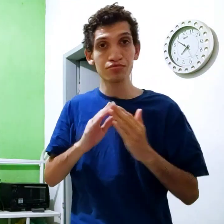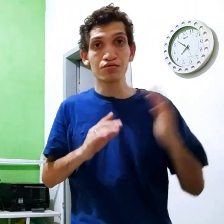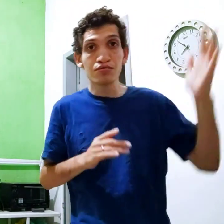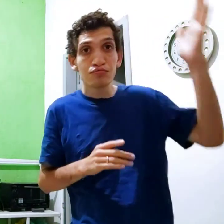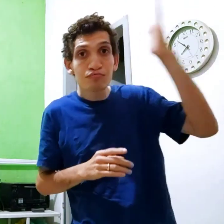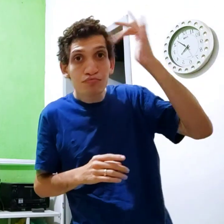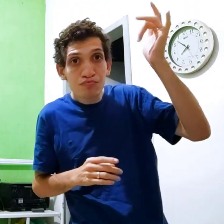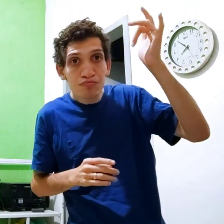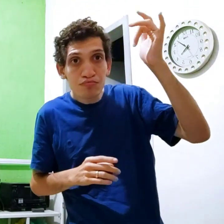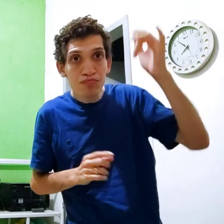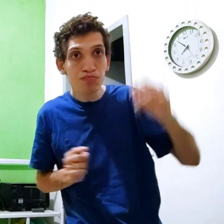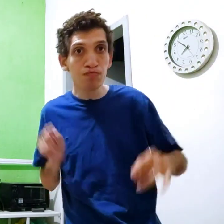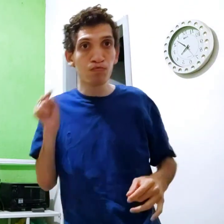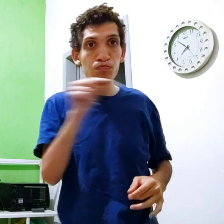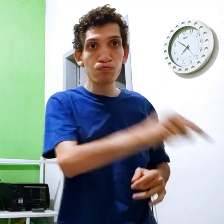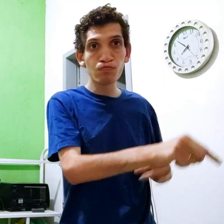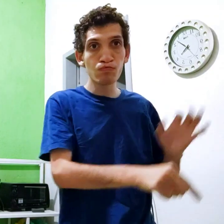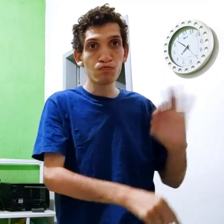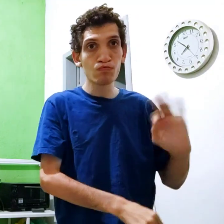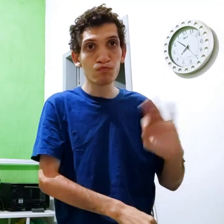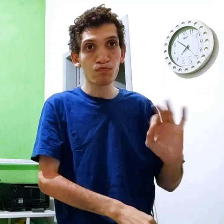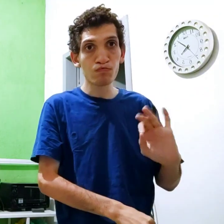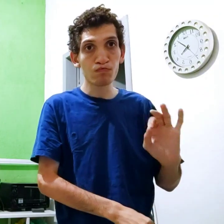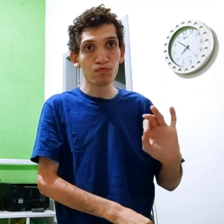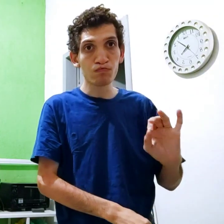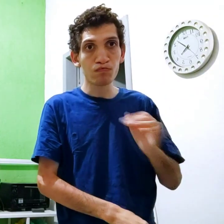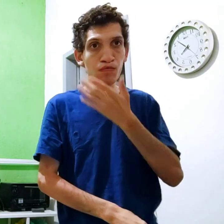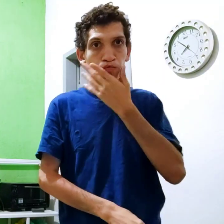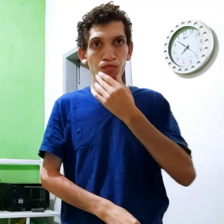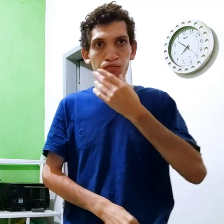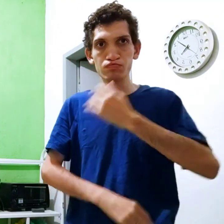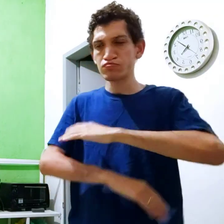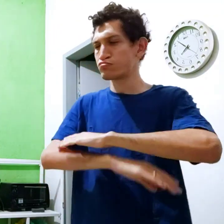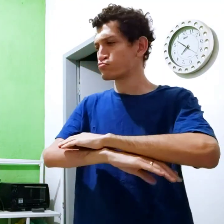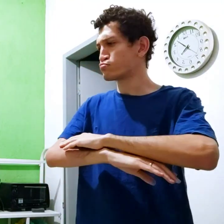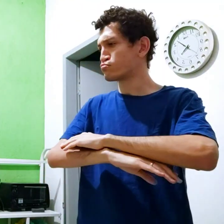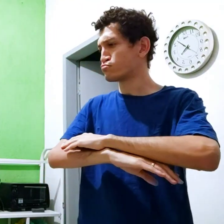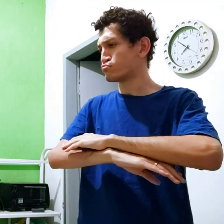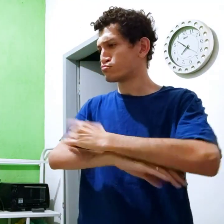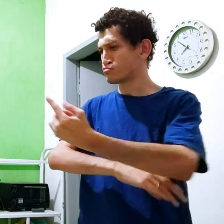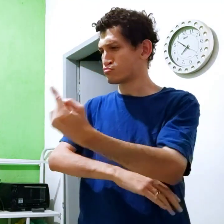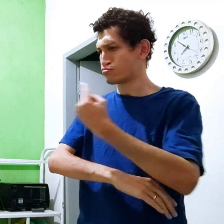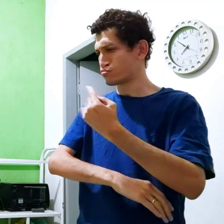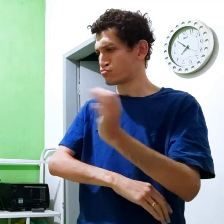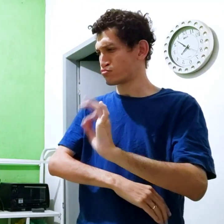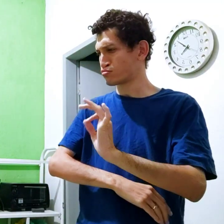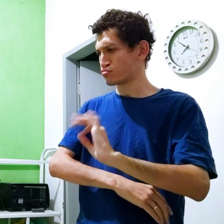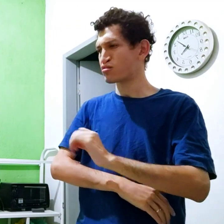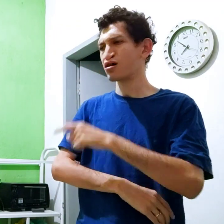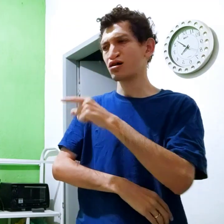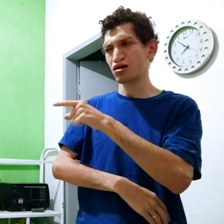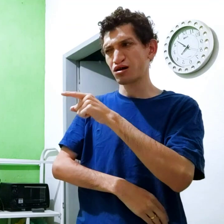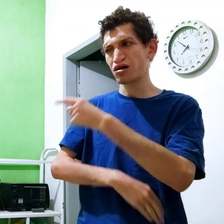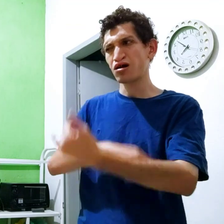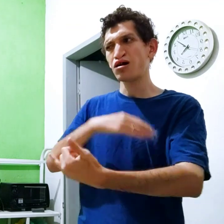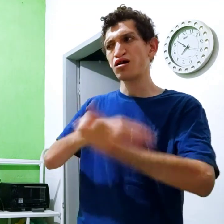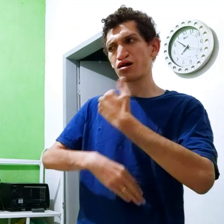pra casa Amanhã, o homem não paga O homem de barra Ele não veio nada